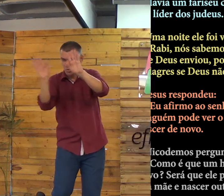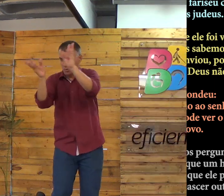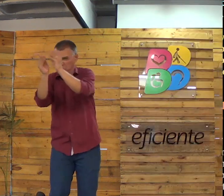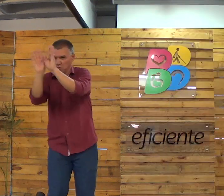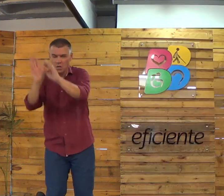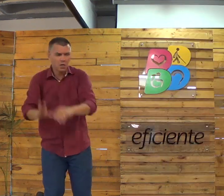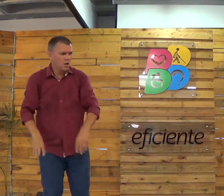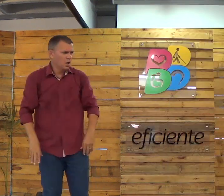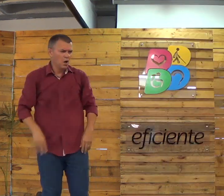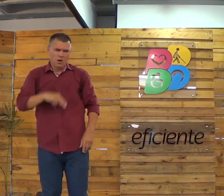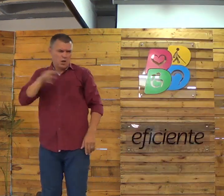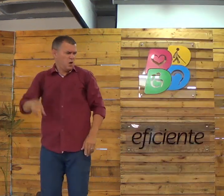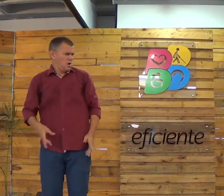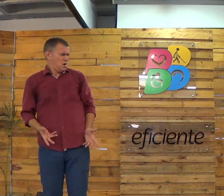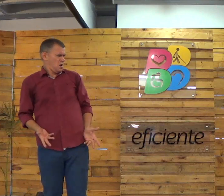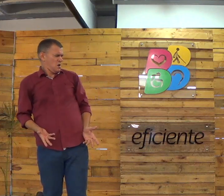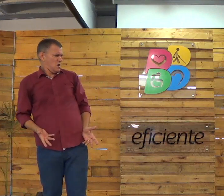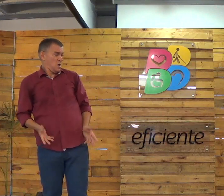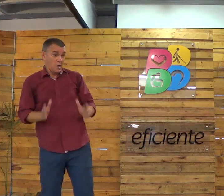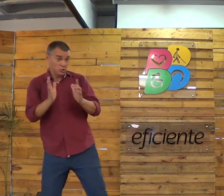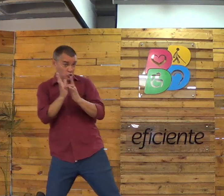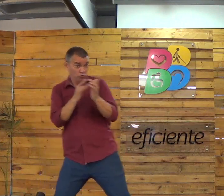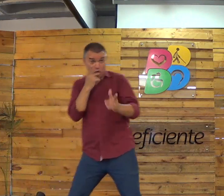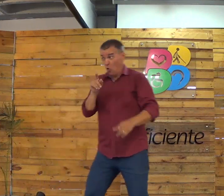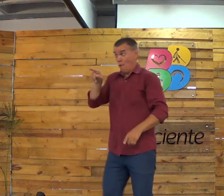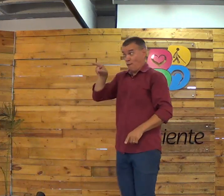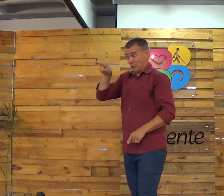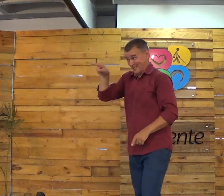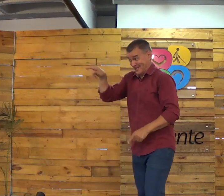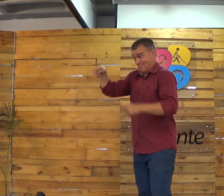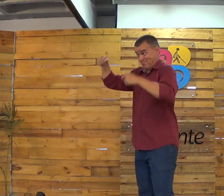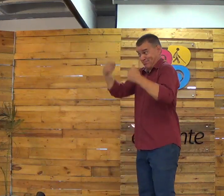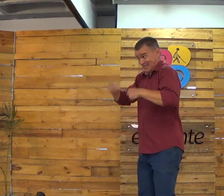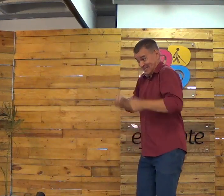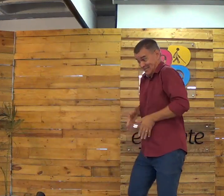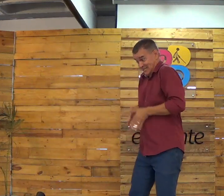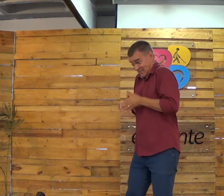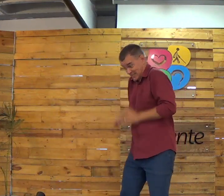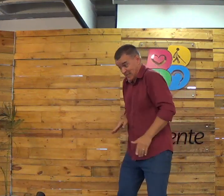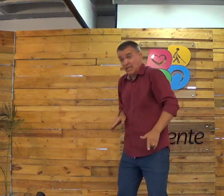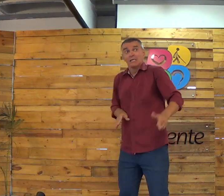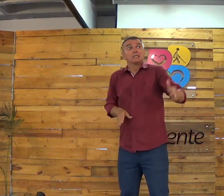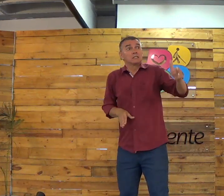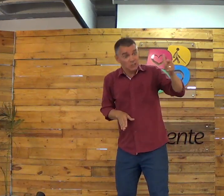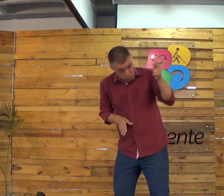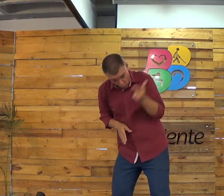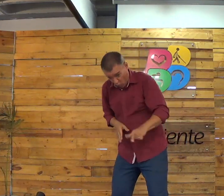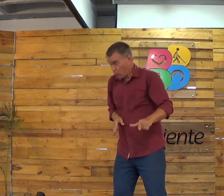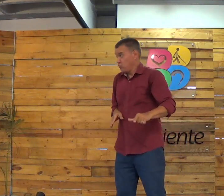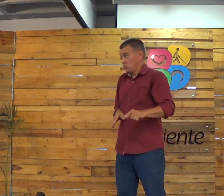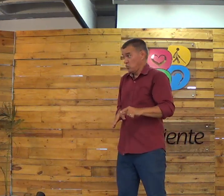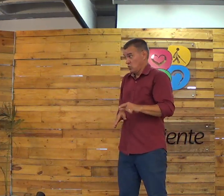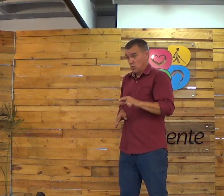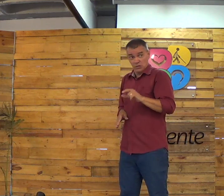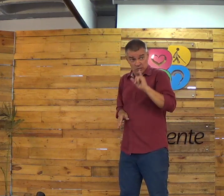vocês, né? Calma, como é fácil. Miconemos olhou pra Jesus, porque Jesus disse, você precisa nascer de novo.